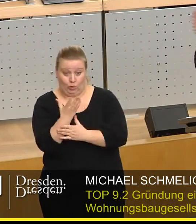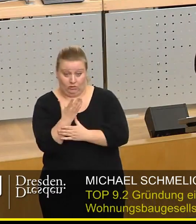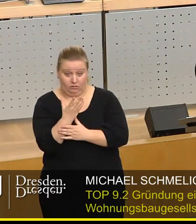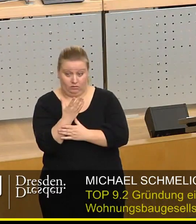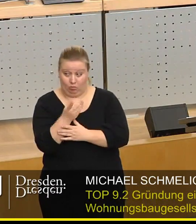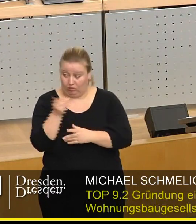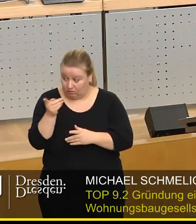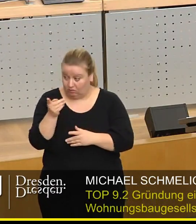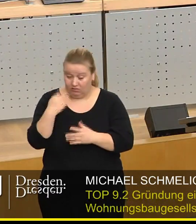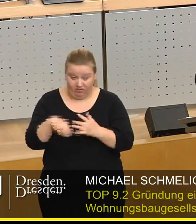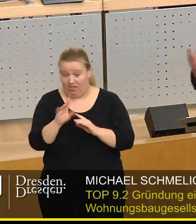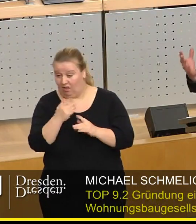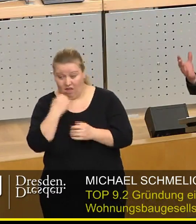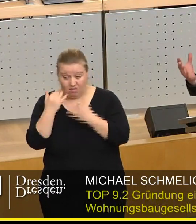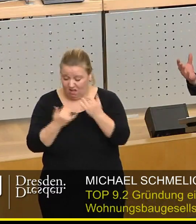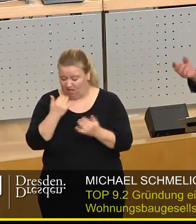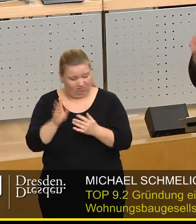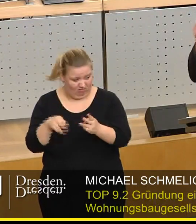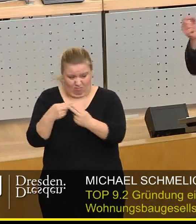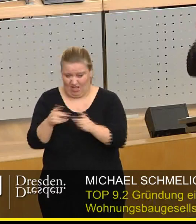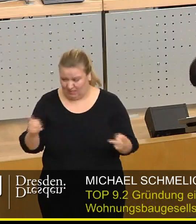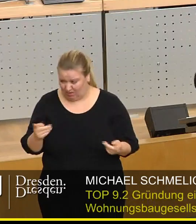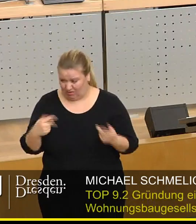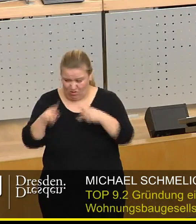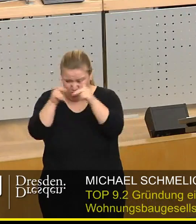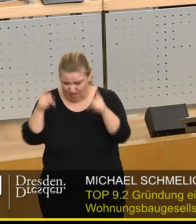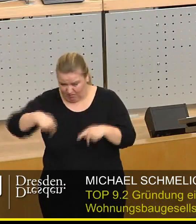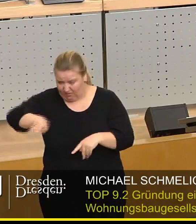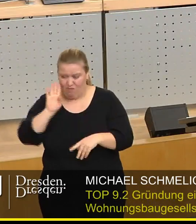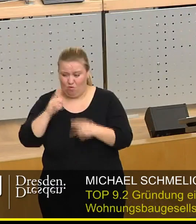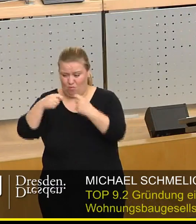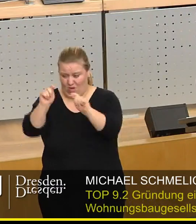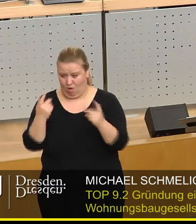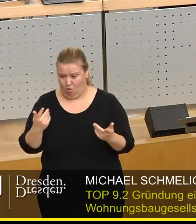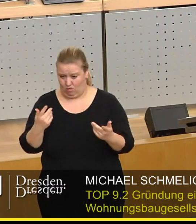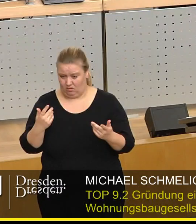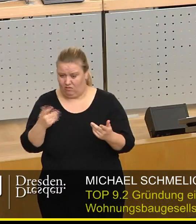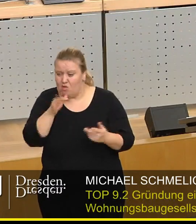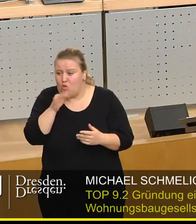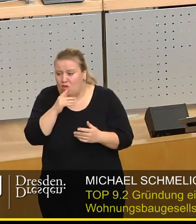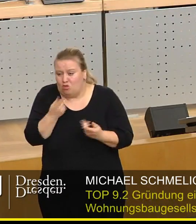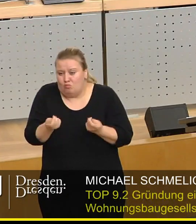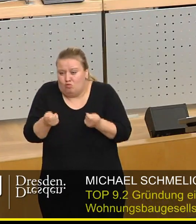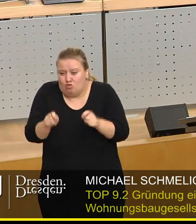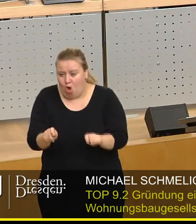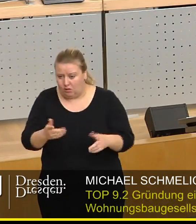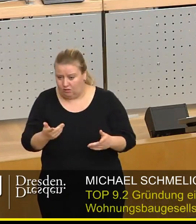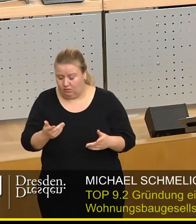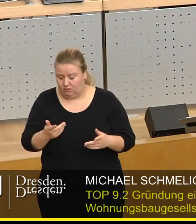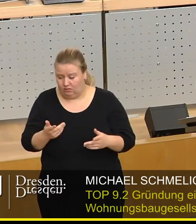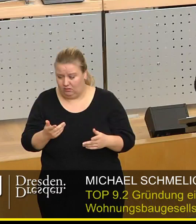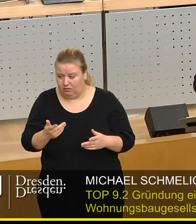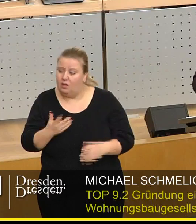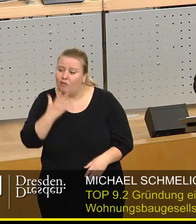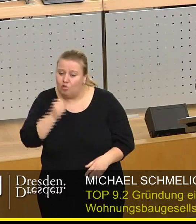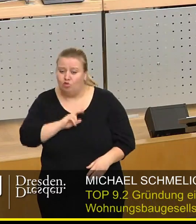hat mit dem, was sie da an die Wand meinen, nichts zu tun. Das Konzept, wie wir Wohnungen bauen, haben wir noch gar nicht beschlossen. Wir wollen das im Übrigen